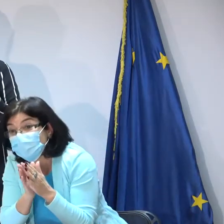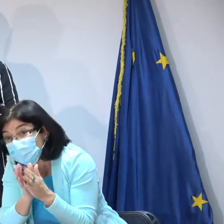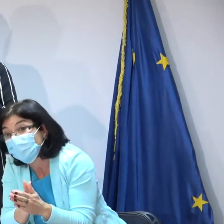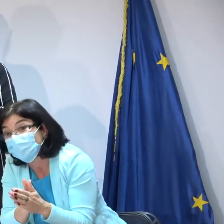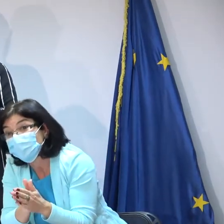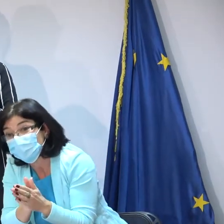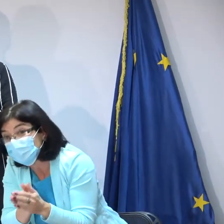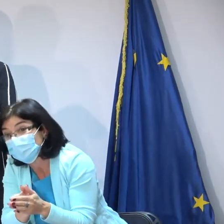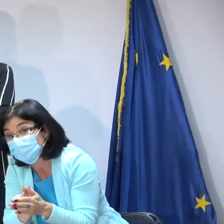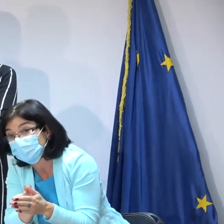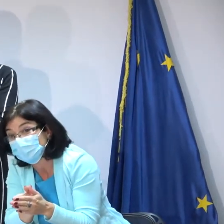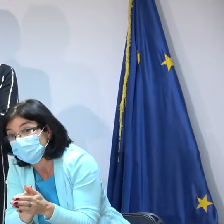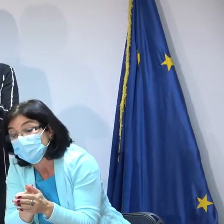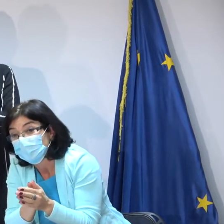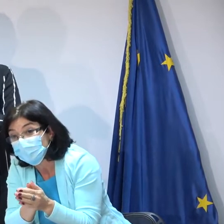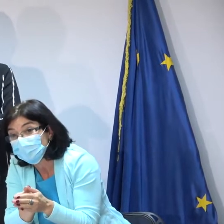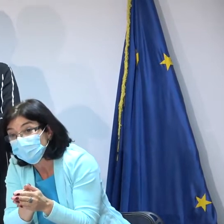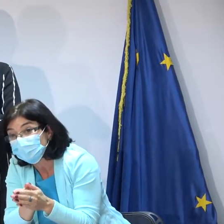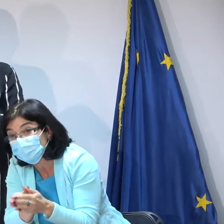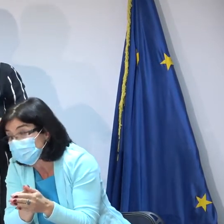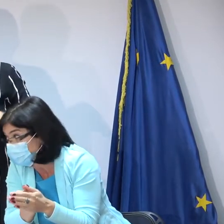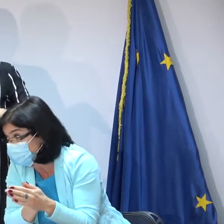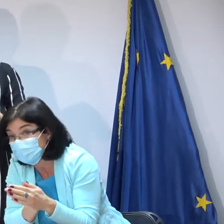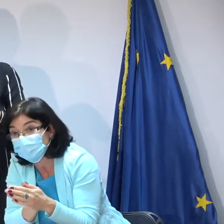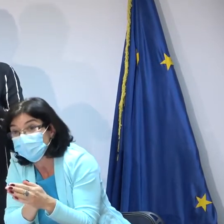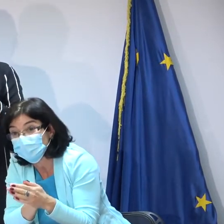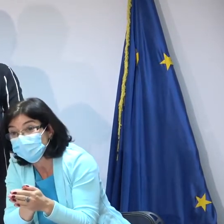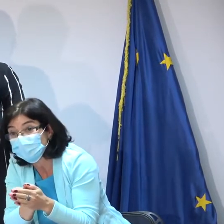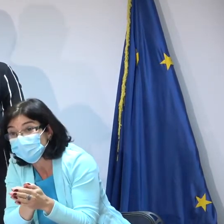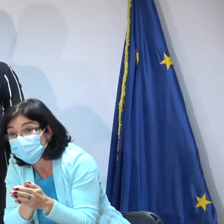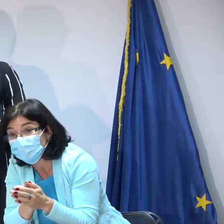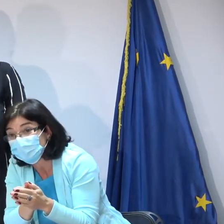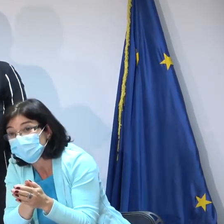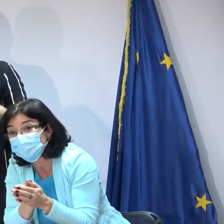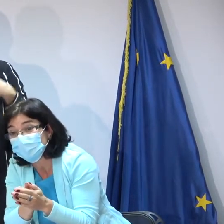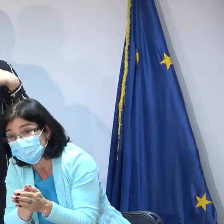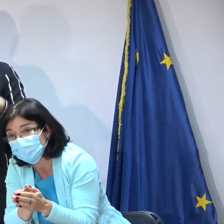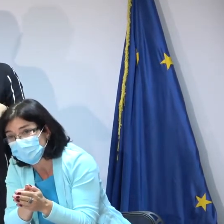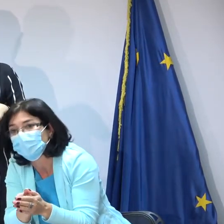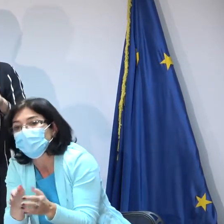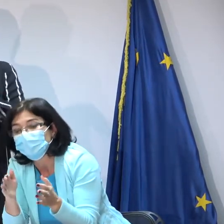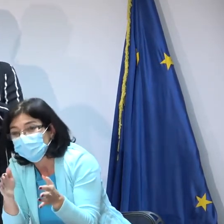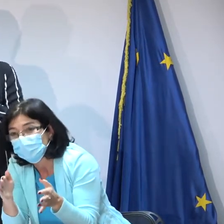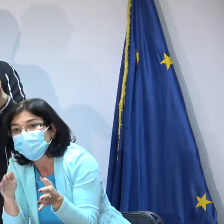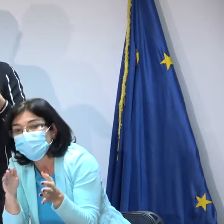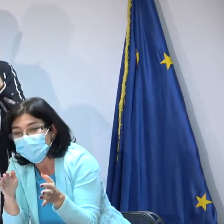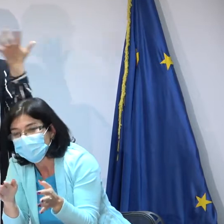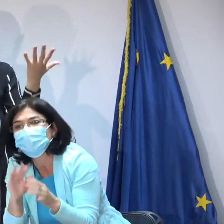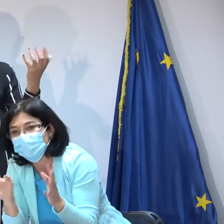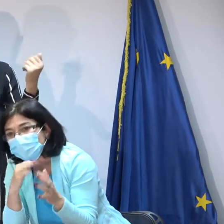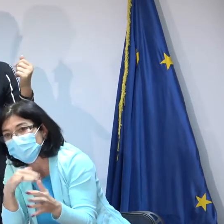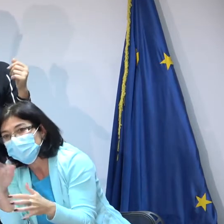e de aplicare și nu de reglementare în momentul de față așa cum spunea doamna președintă reglementările sunt foarte clare după